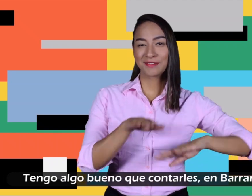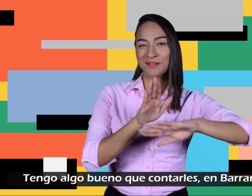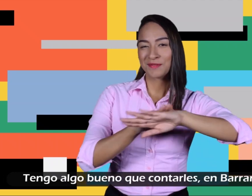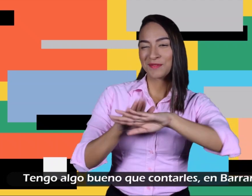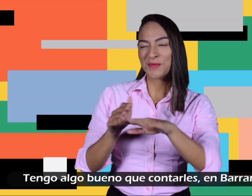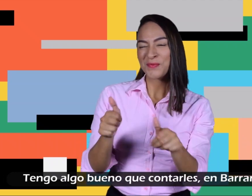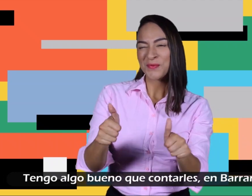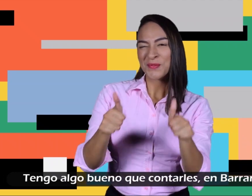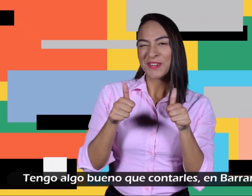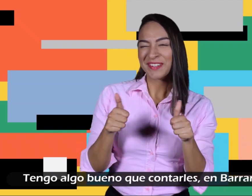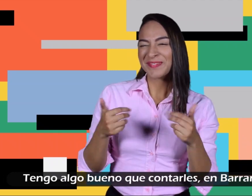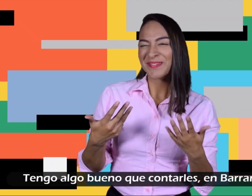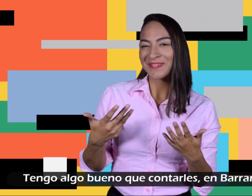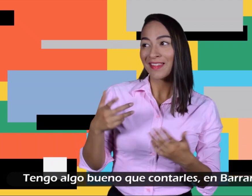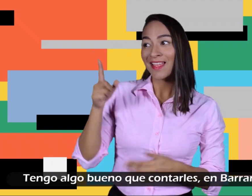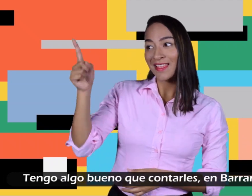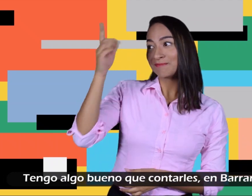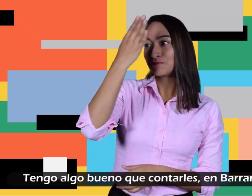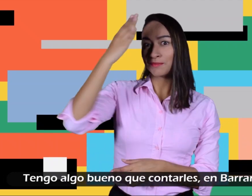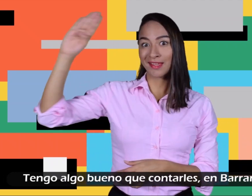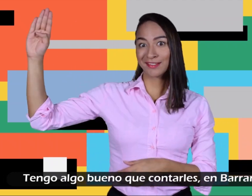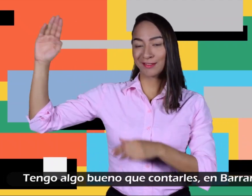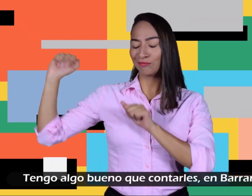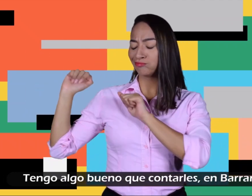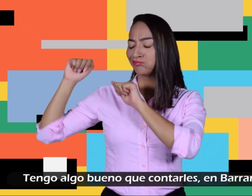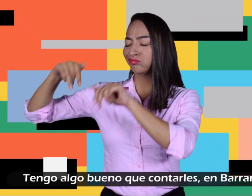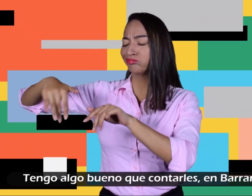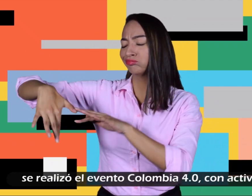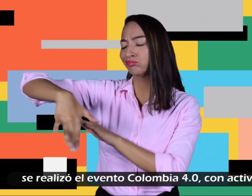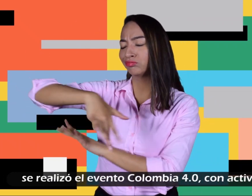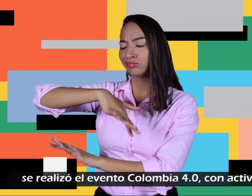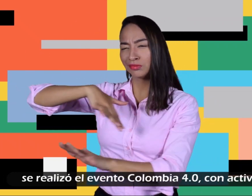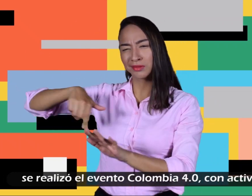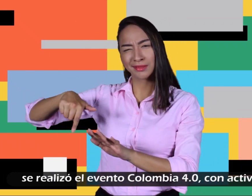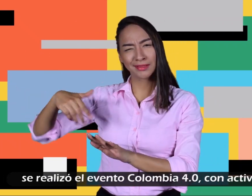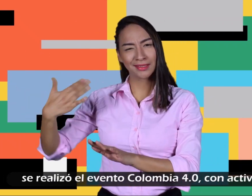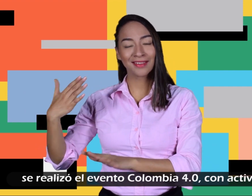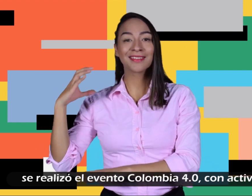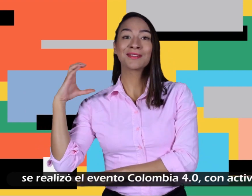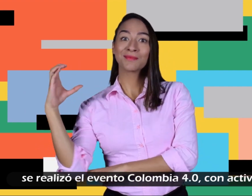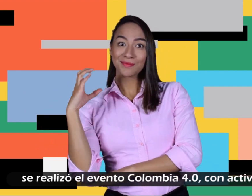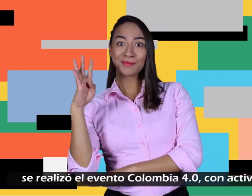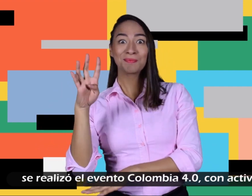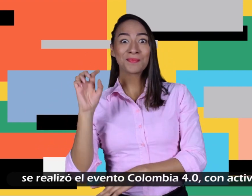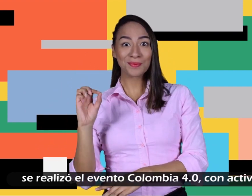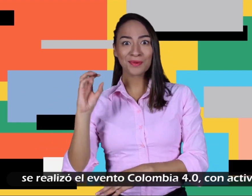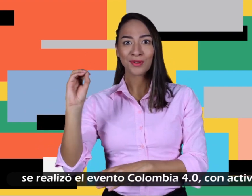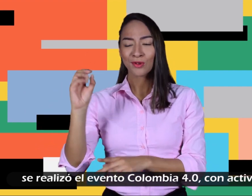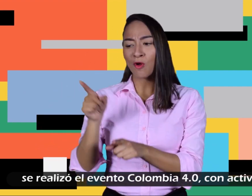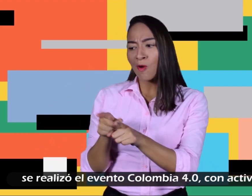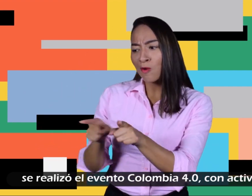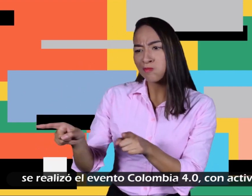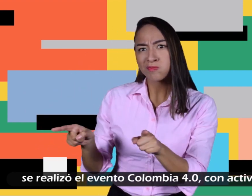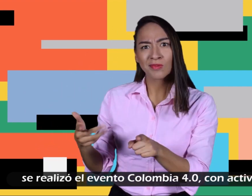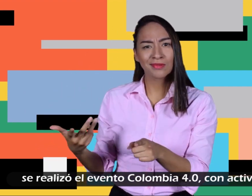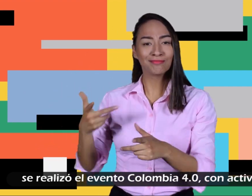Tengo algo muy bueno que contarles. En Barranquilla se realizó el evento Colombia 4.0, con